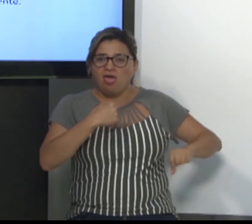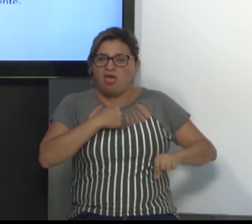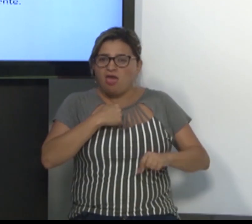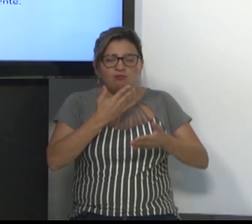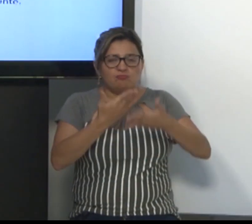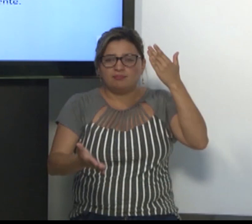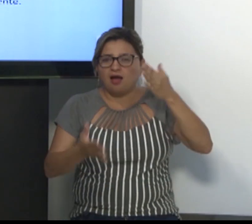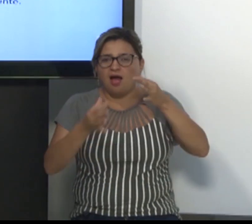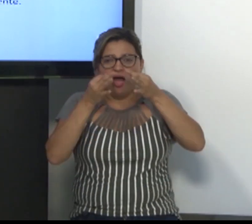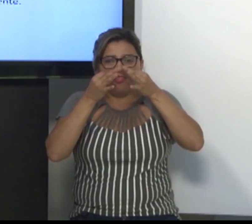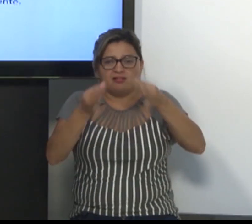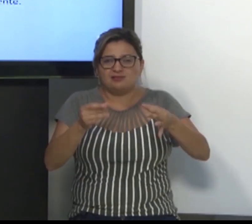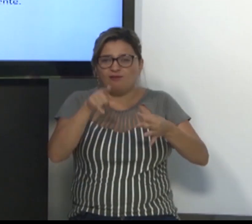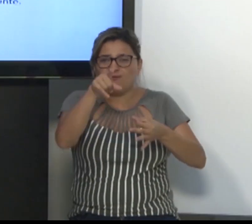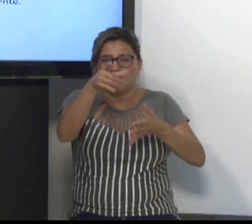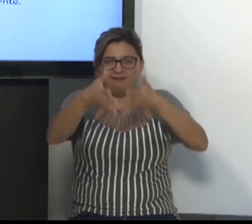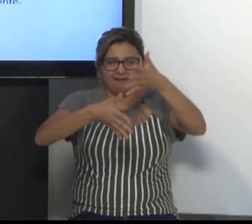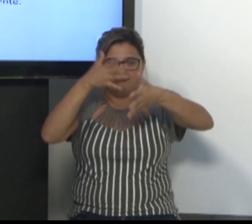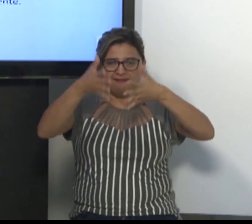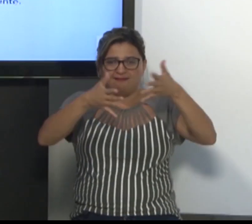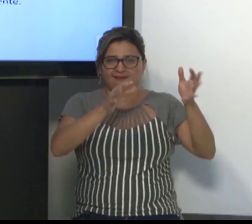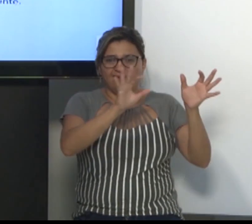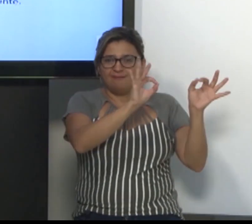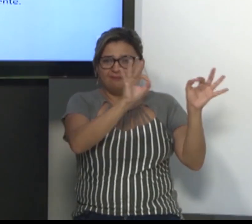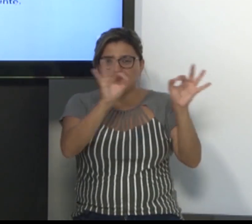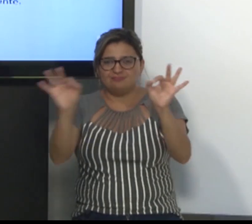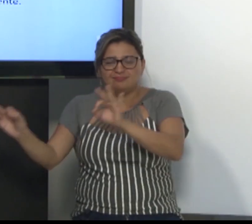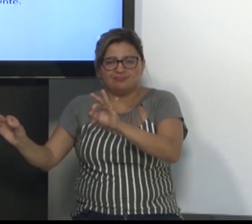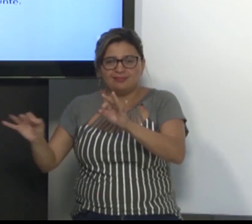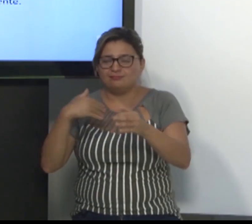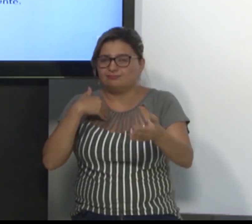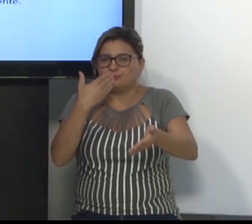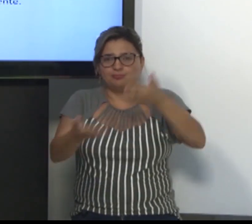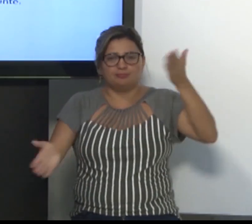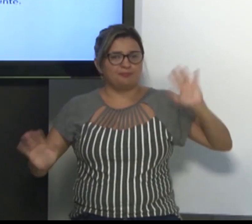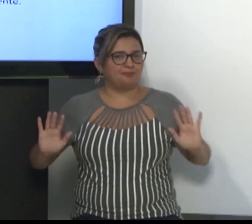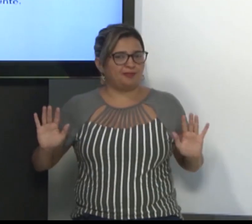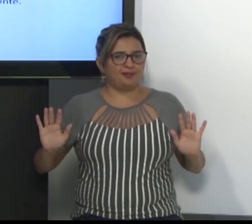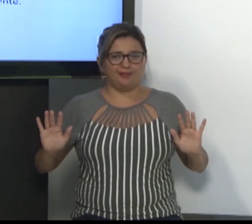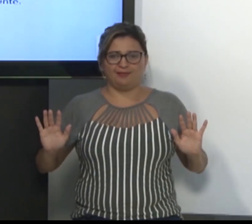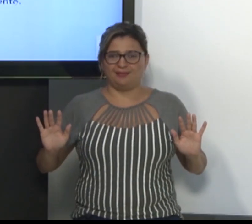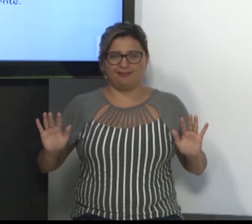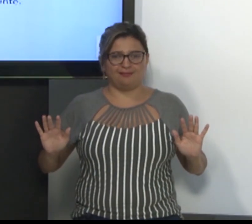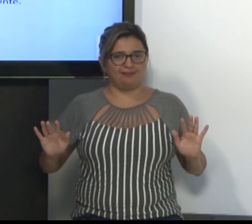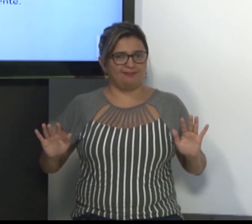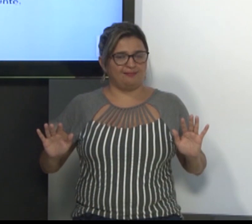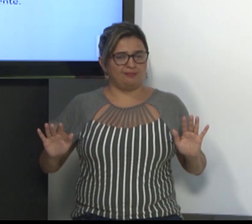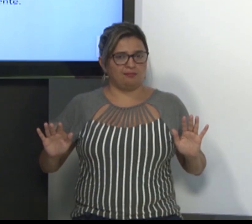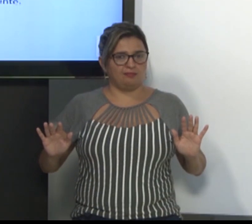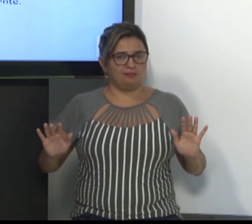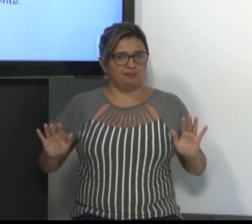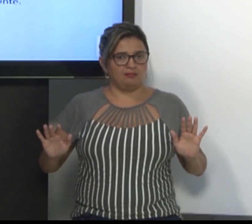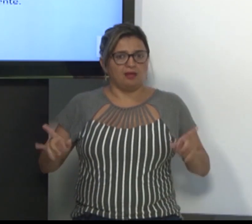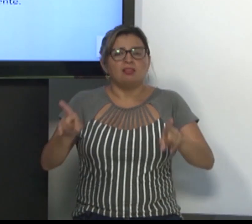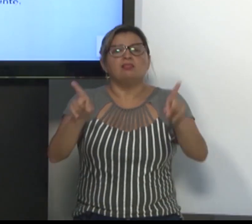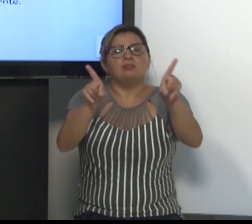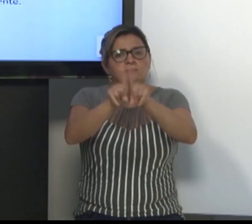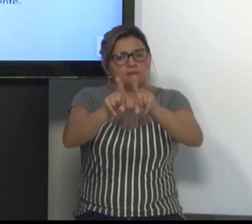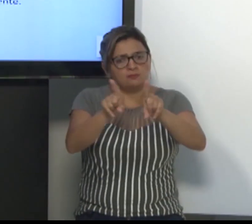em outras vezes, né? Se eu ver essa bagunça, essa confusão, eu não consigo ter a